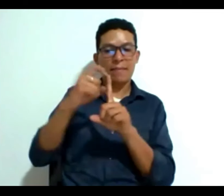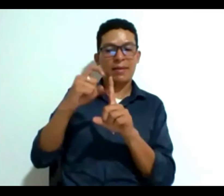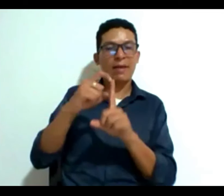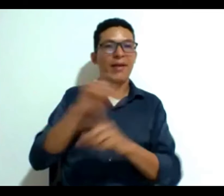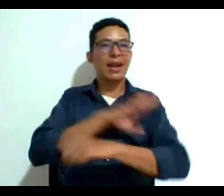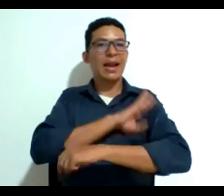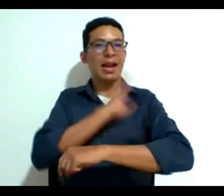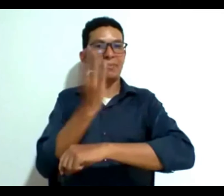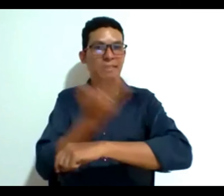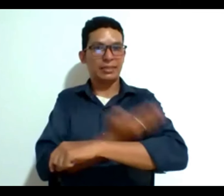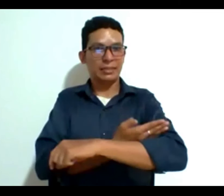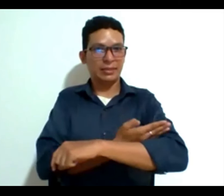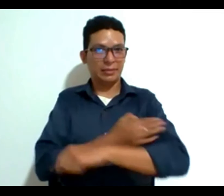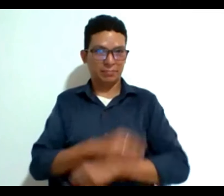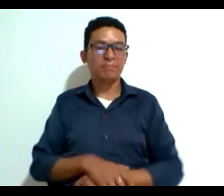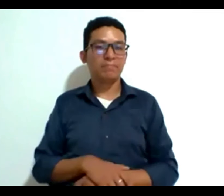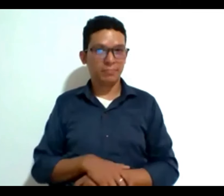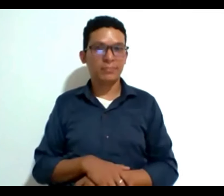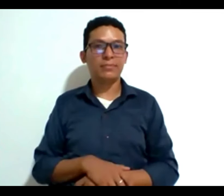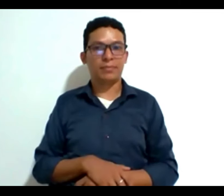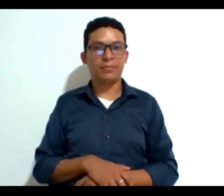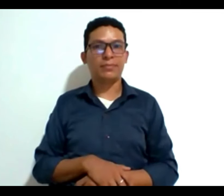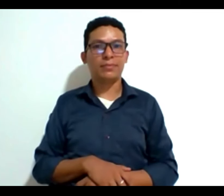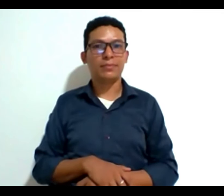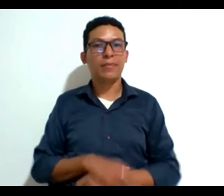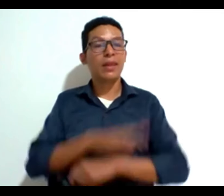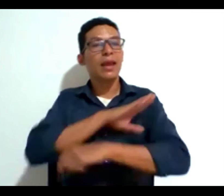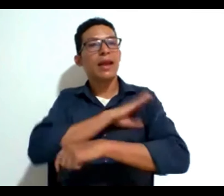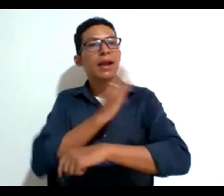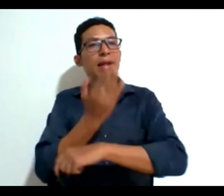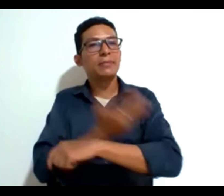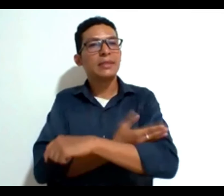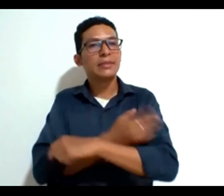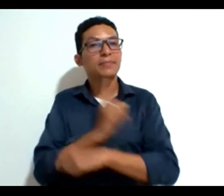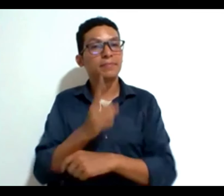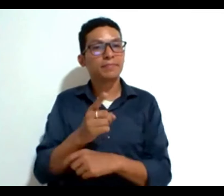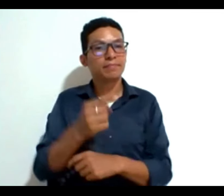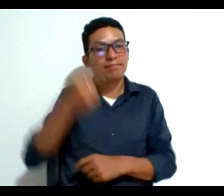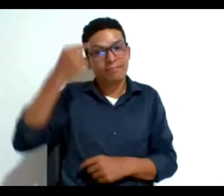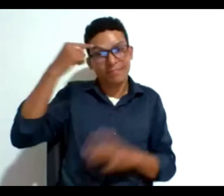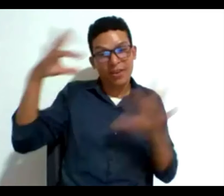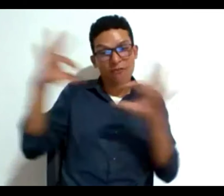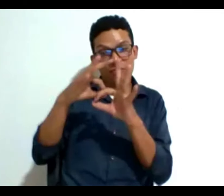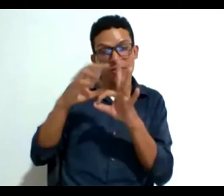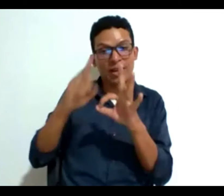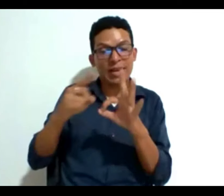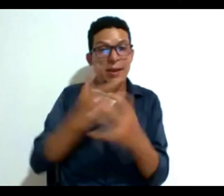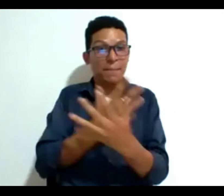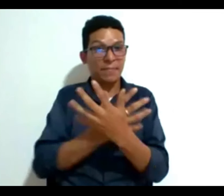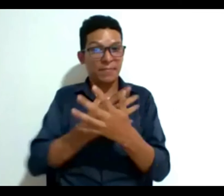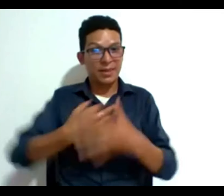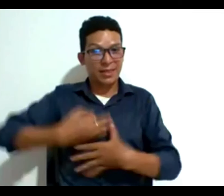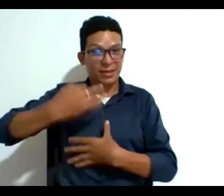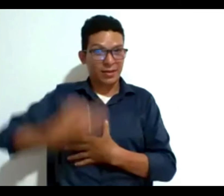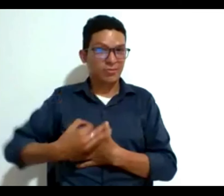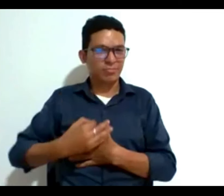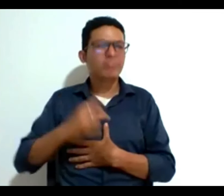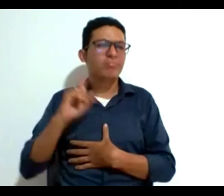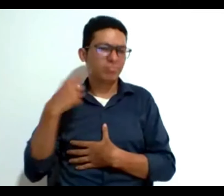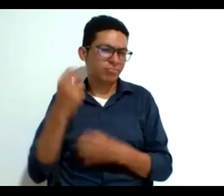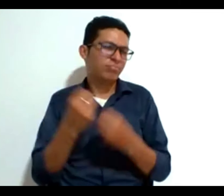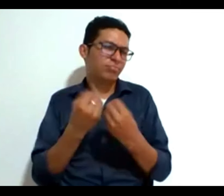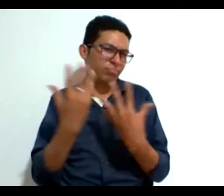término de capacidad de capacidad la capacidad desde el punto de vista bioético hay algunos